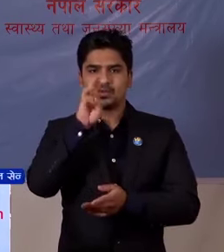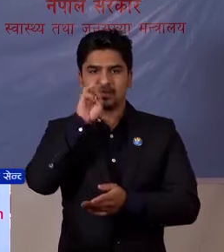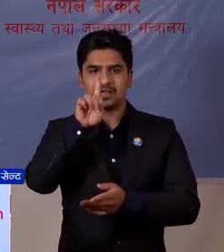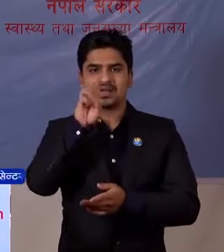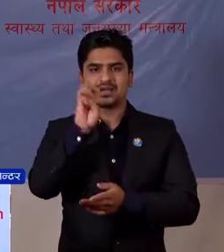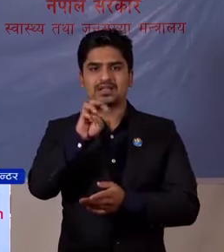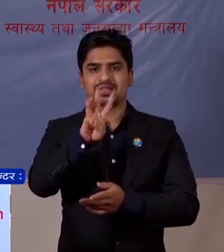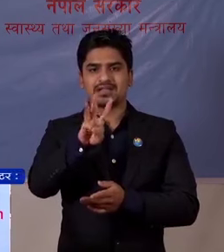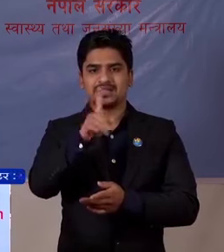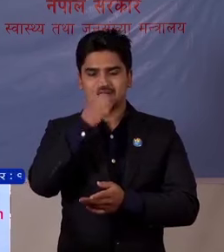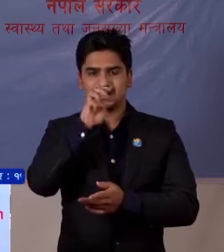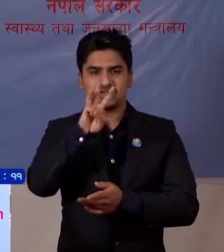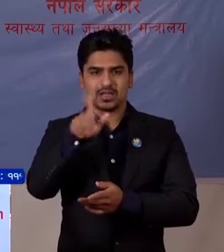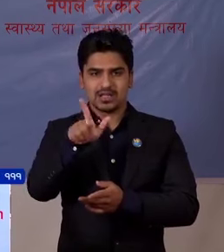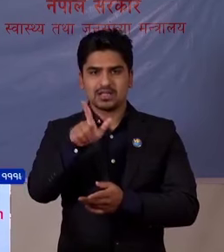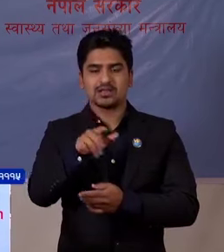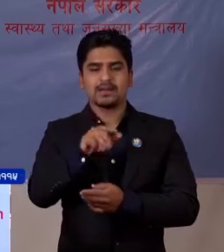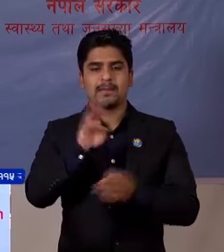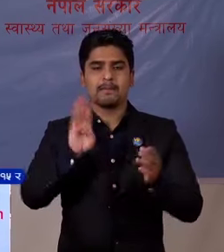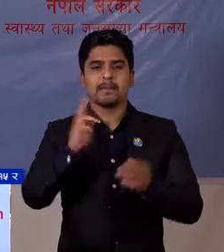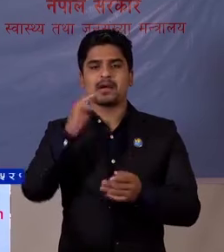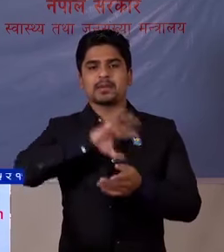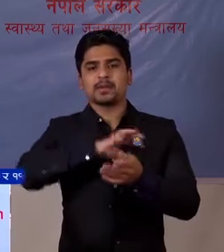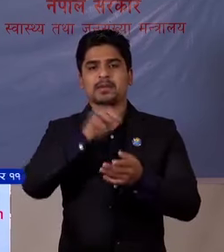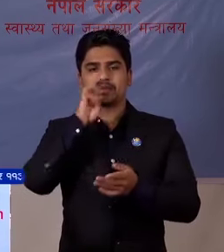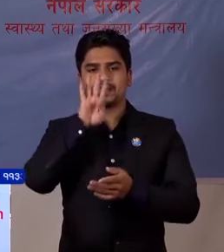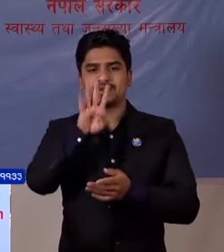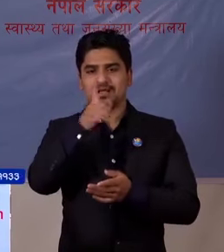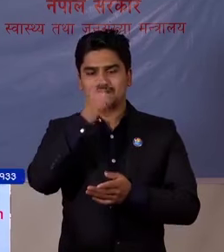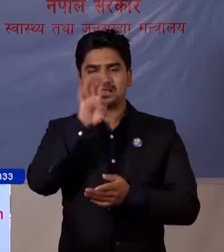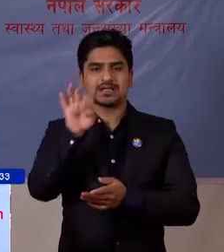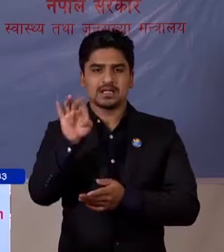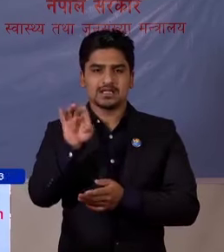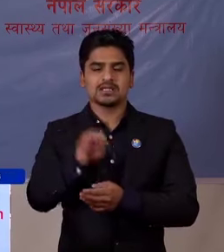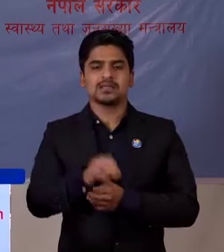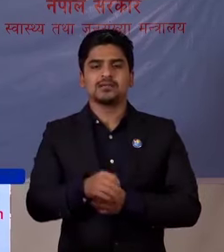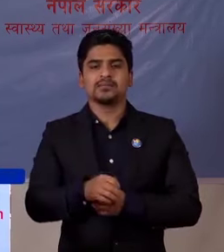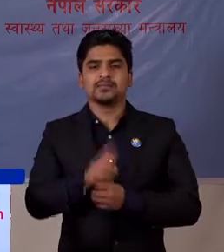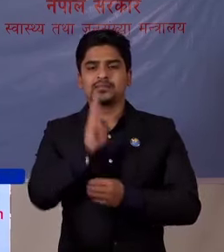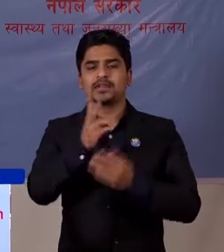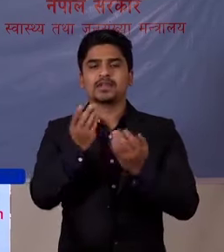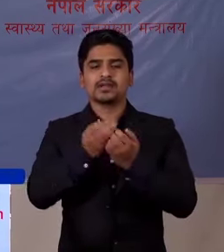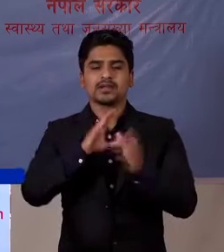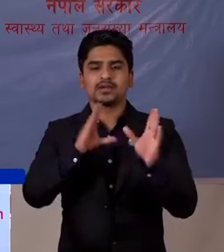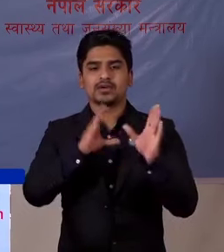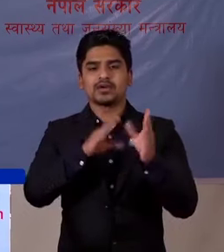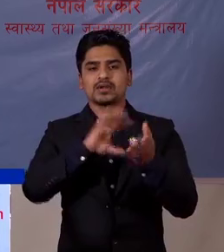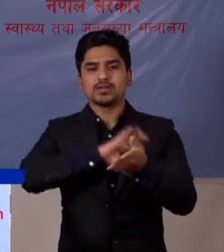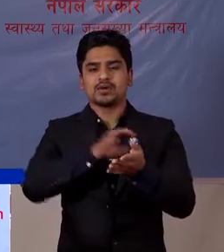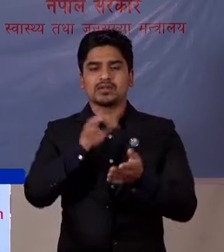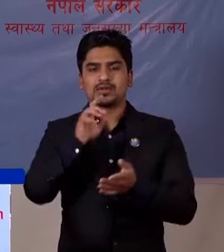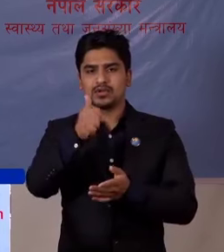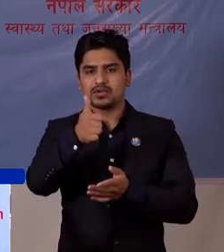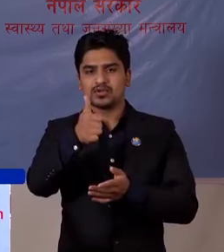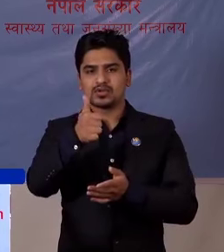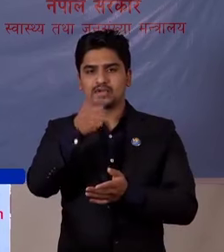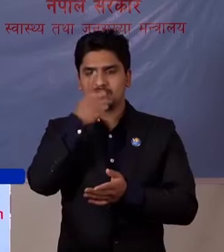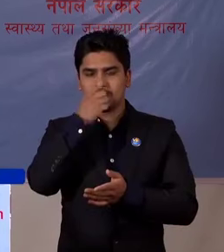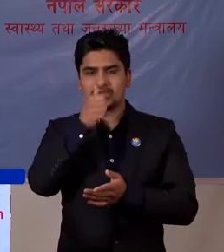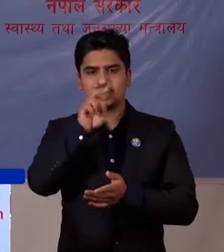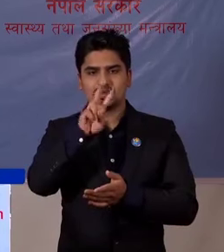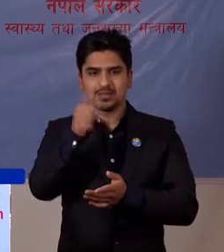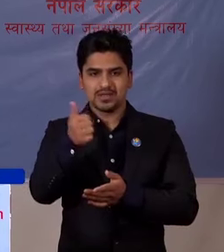1330 बागमती परदेश मां 440 तेसे गरी गंडगी परदेश मां 626